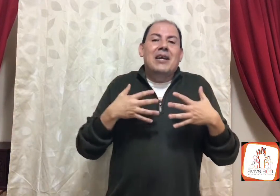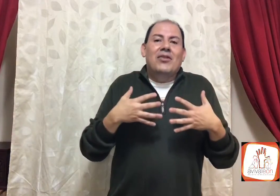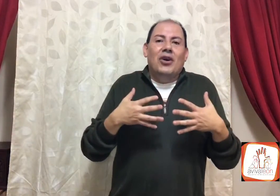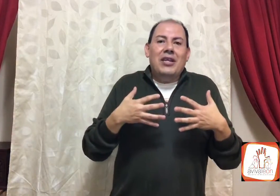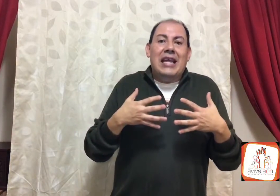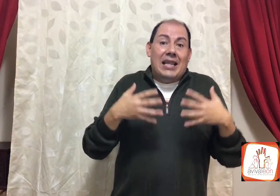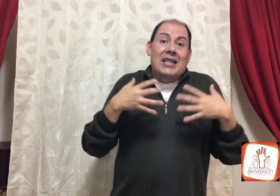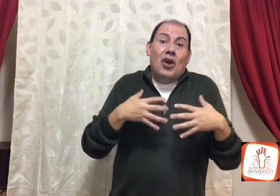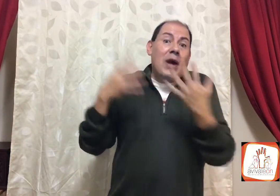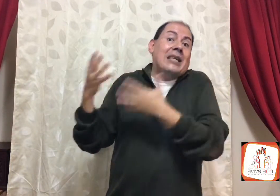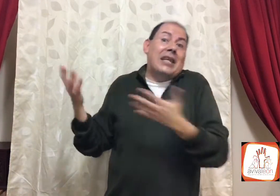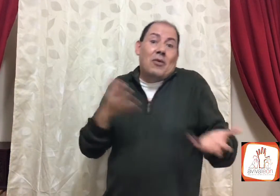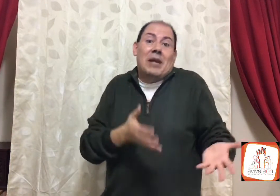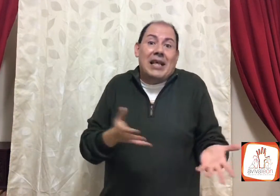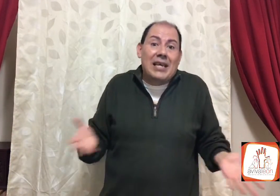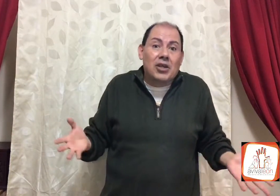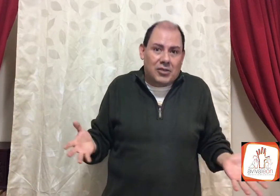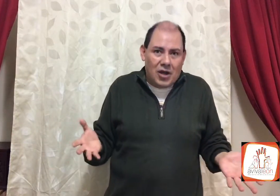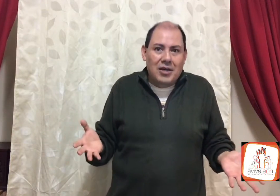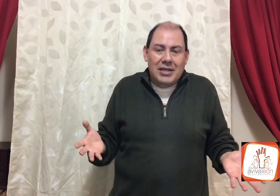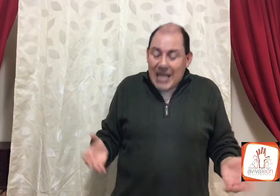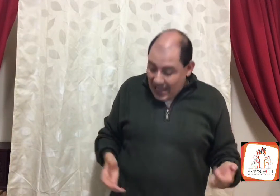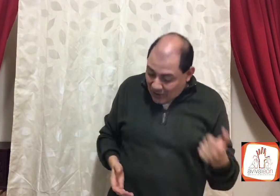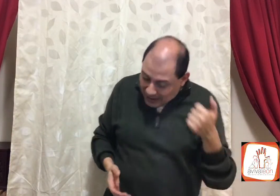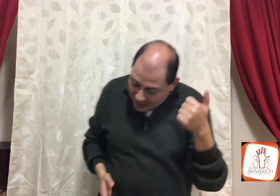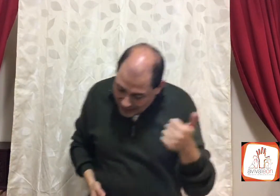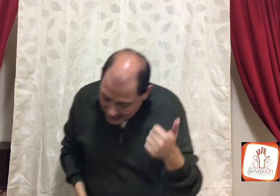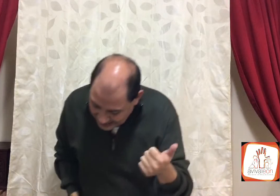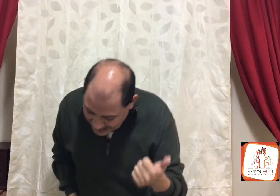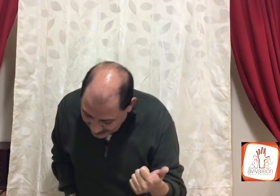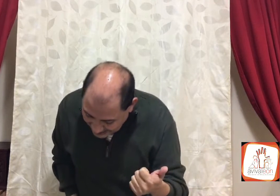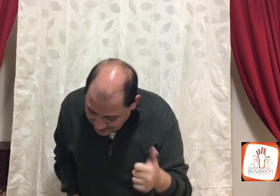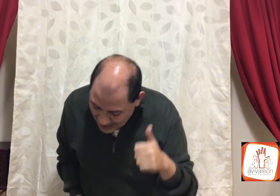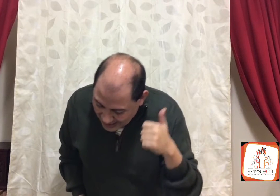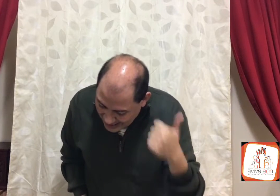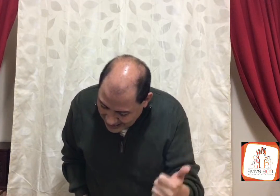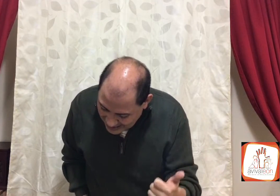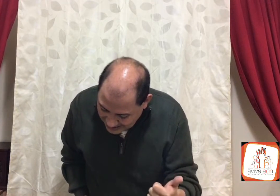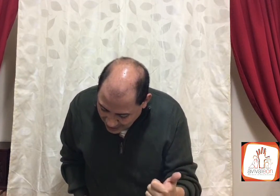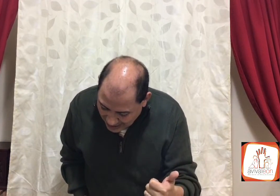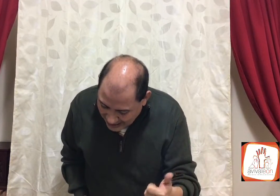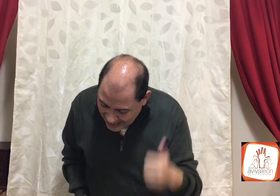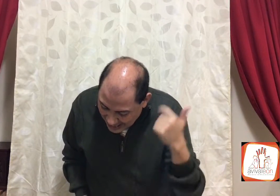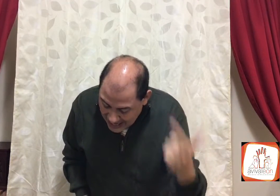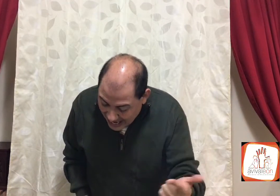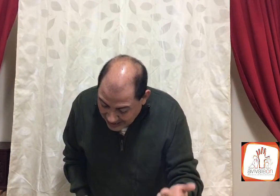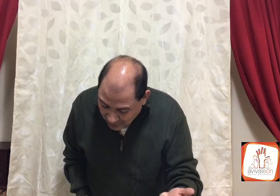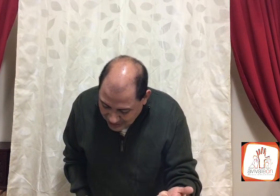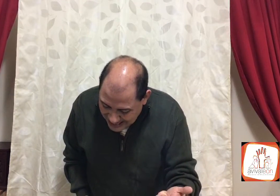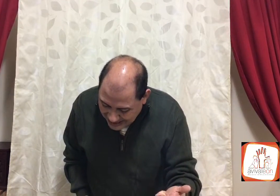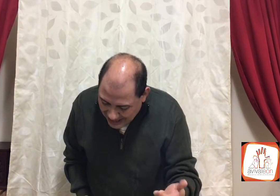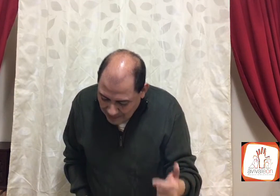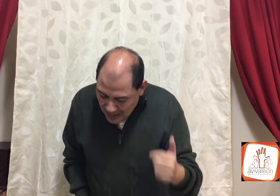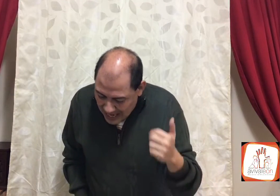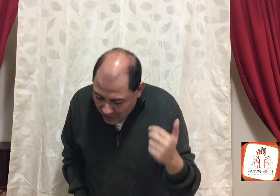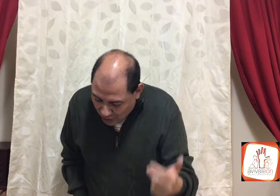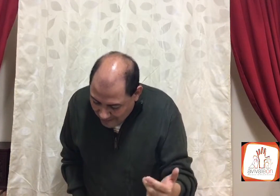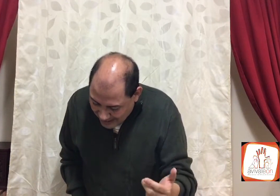no, y no lo hagas a nombre de Dios, ¿no? Entonces viene el siguiente, cada quien hacía lo que quería, acto 7, el joven,